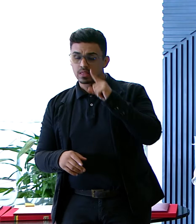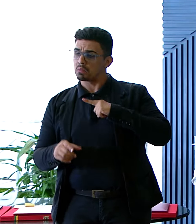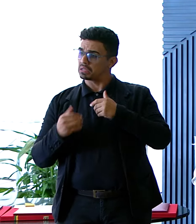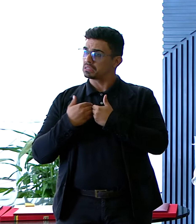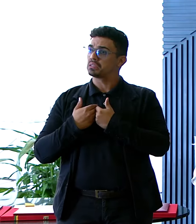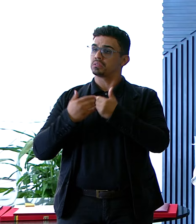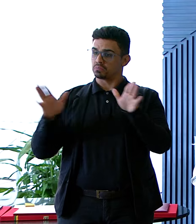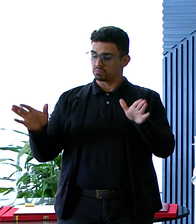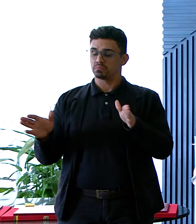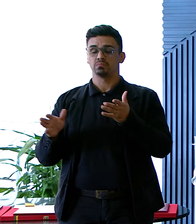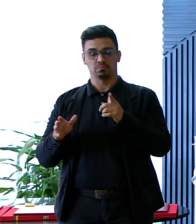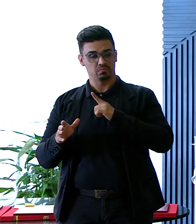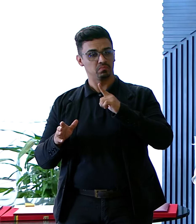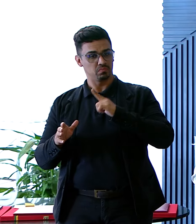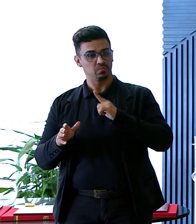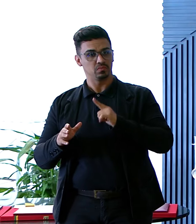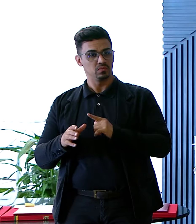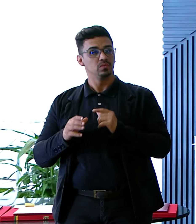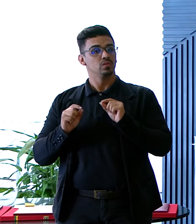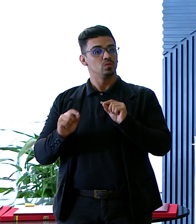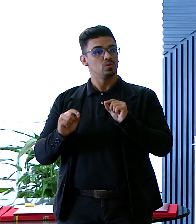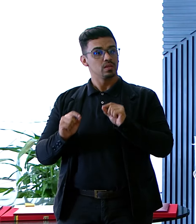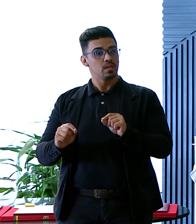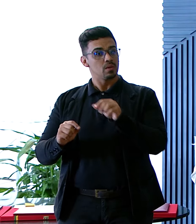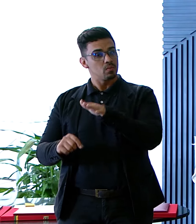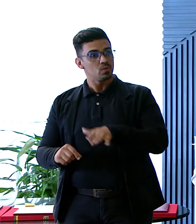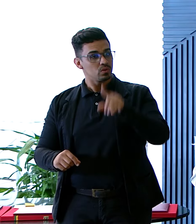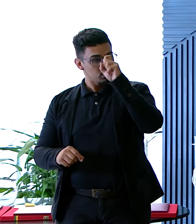No seu